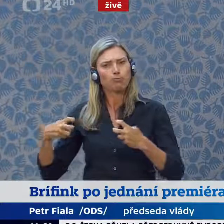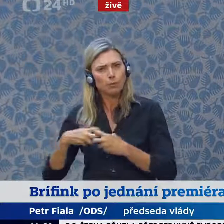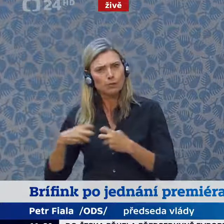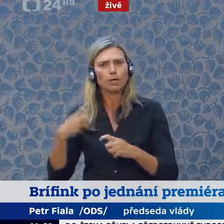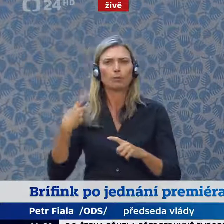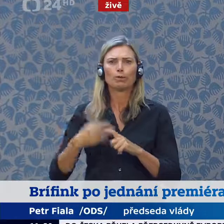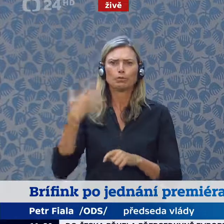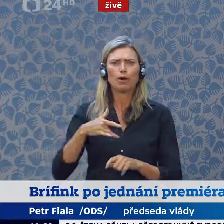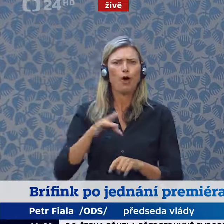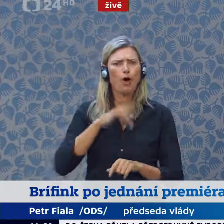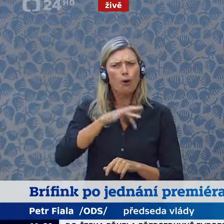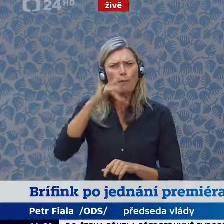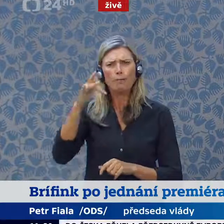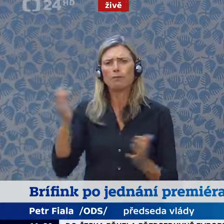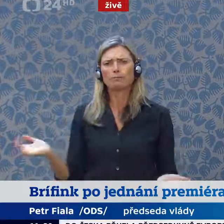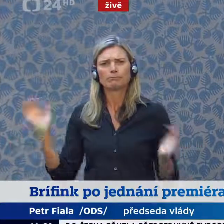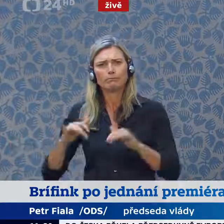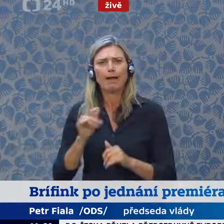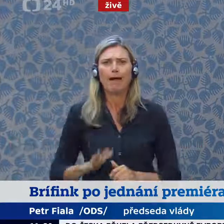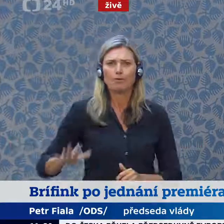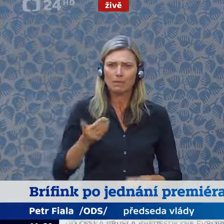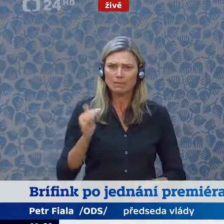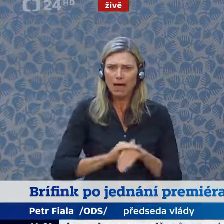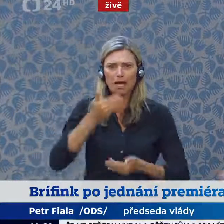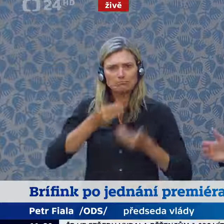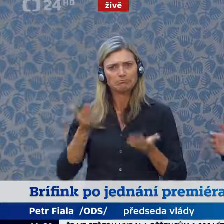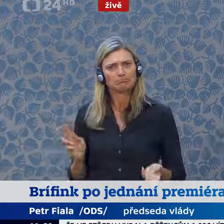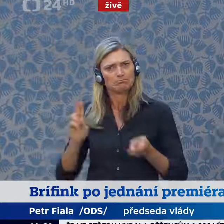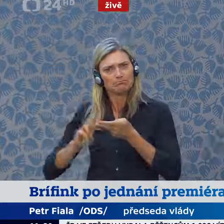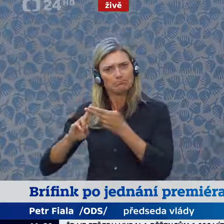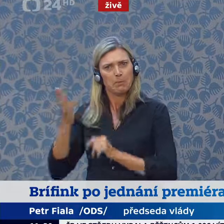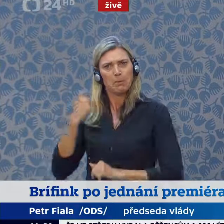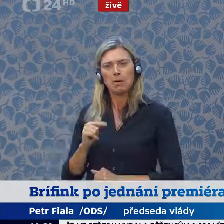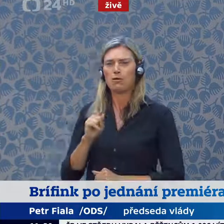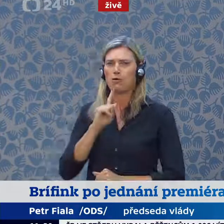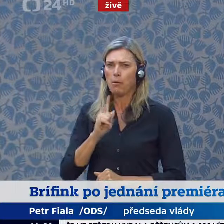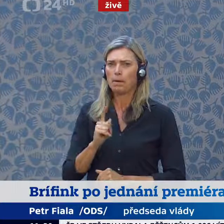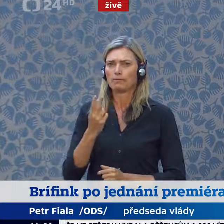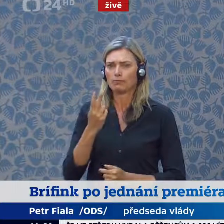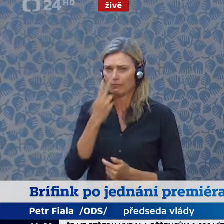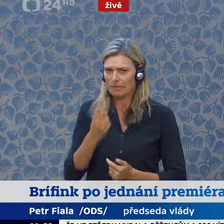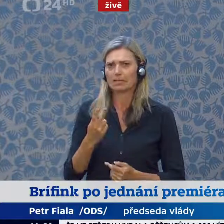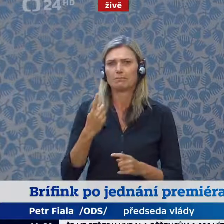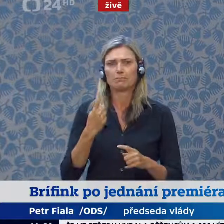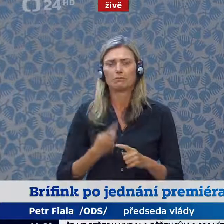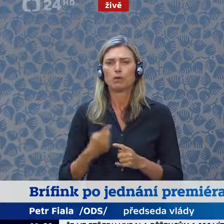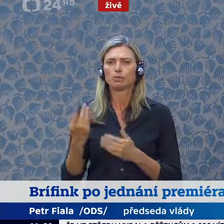setkávat na jednáních Evropské rady a musím říct, že doporučení a